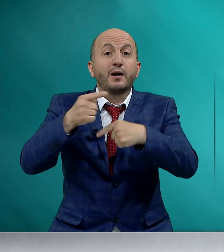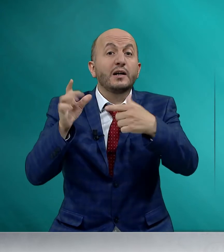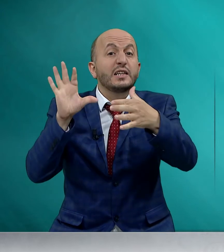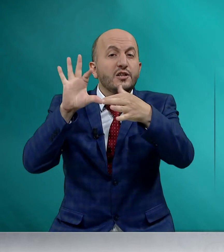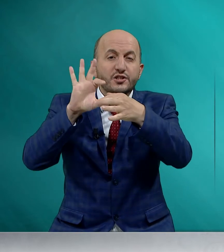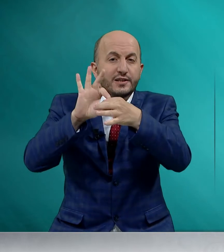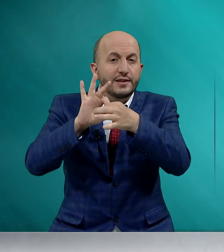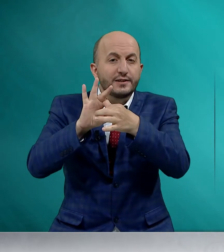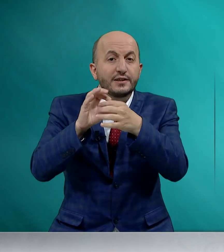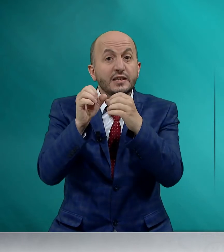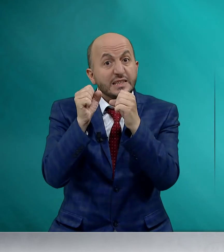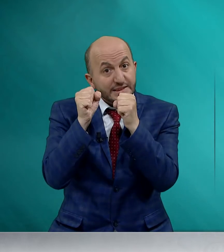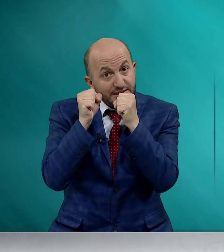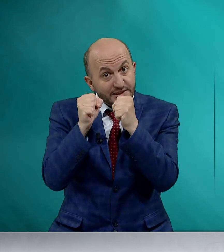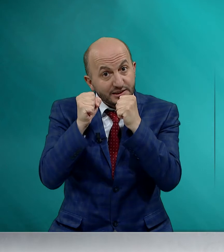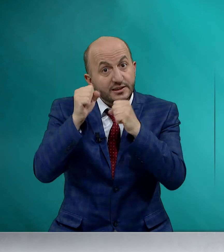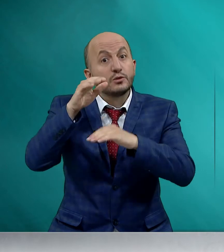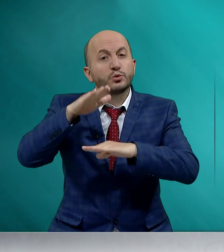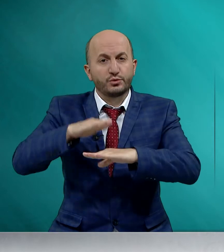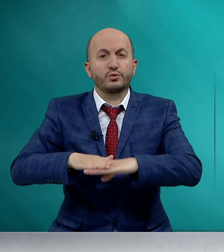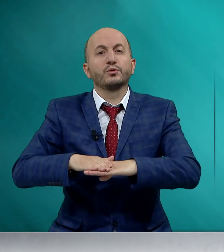ilişkilerini sıkı tutsun.